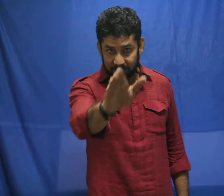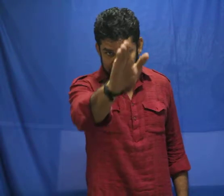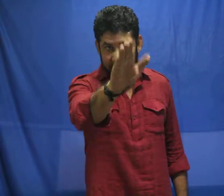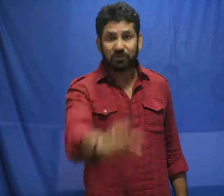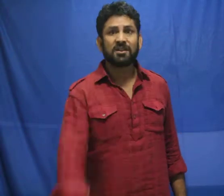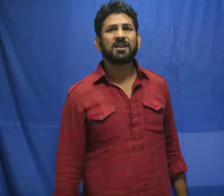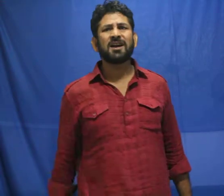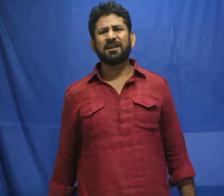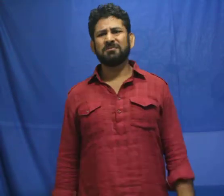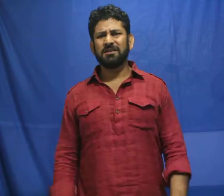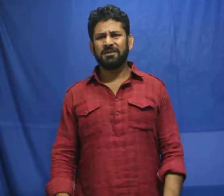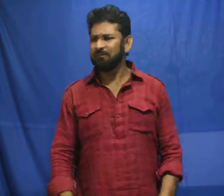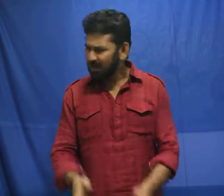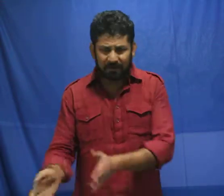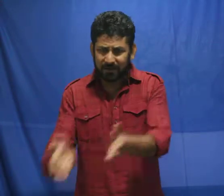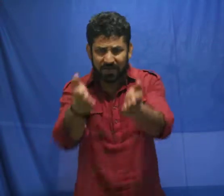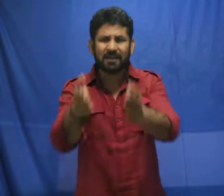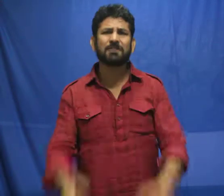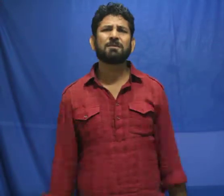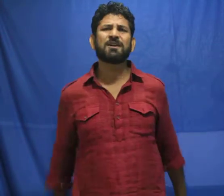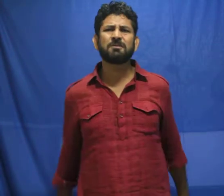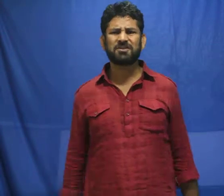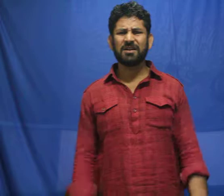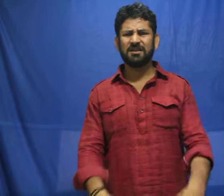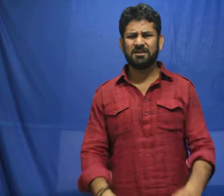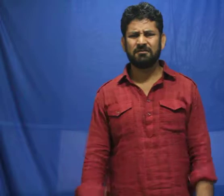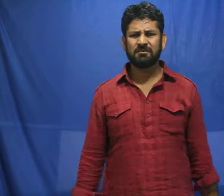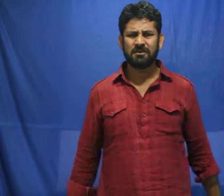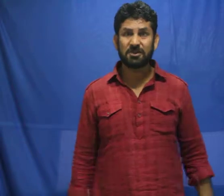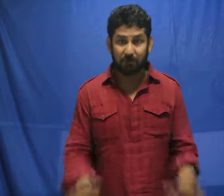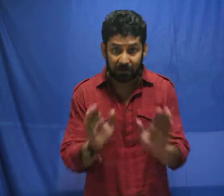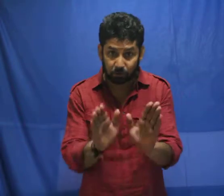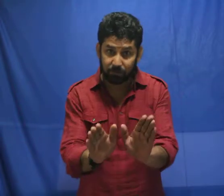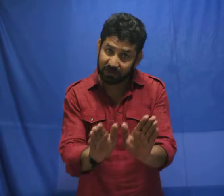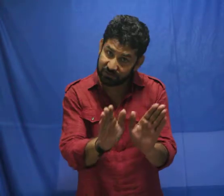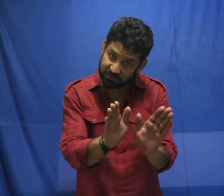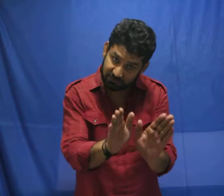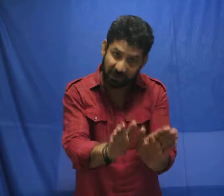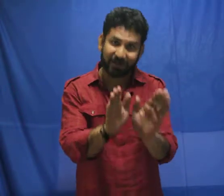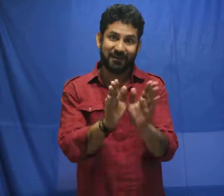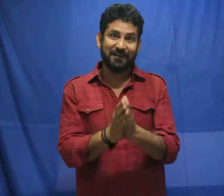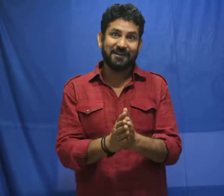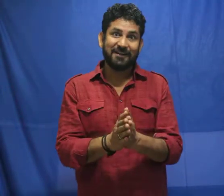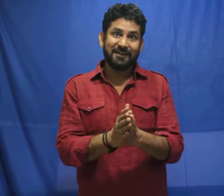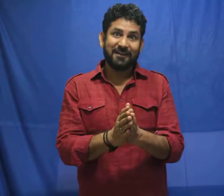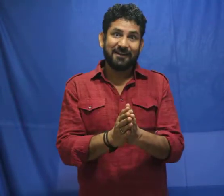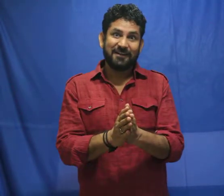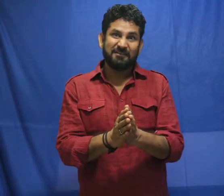बहुत खतरनाक आत्मी है। हम भार बार नहीं आएंगे आपके पास में बचाने के लिए। इस बार तो प्यार से समझा रहे है।